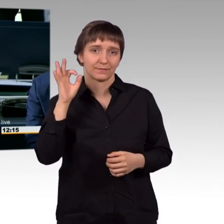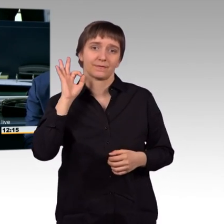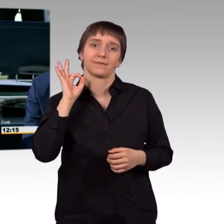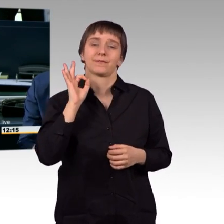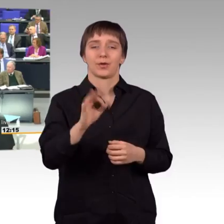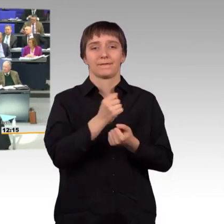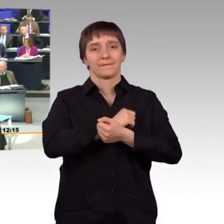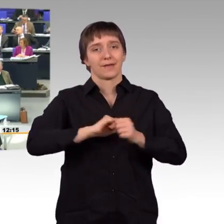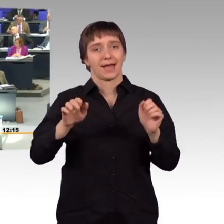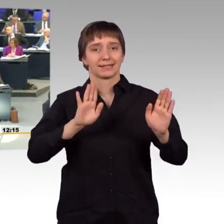ist seine erste Parlamentsrede.